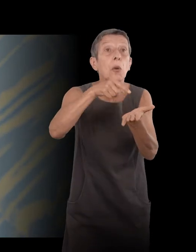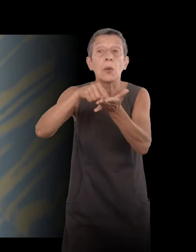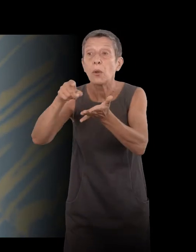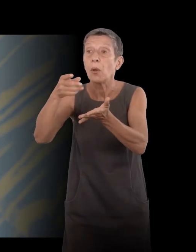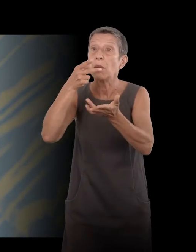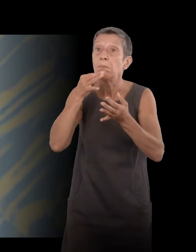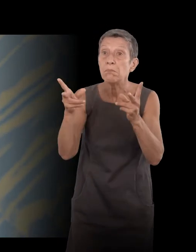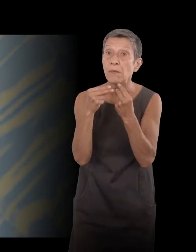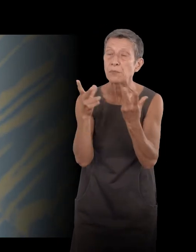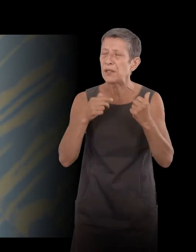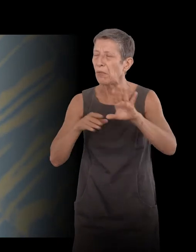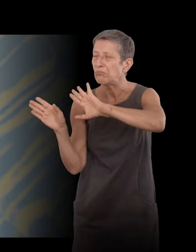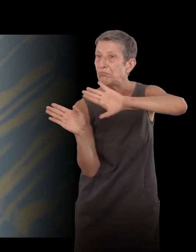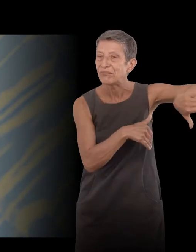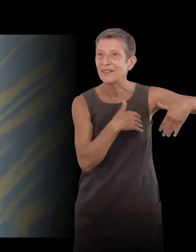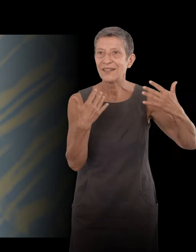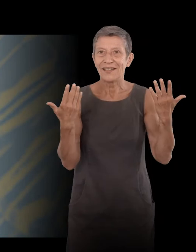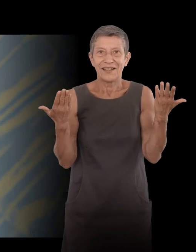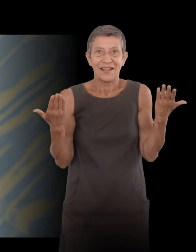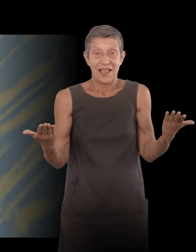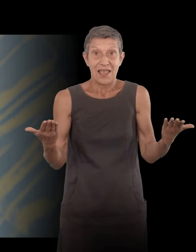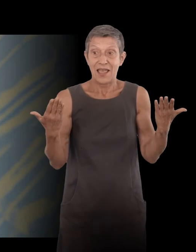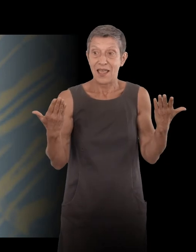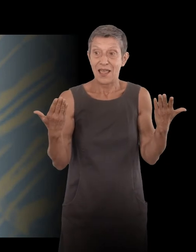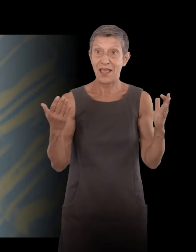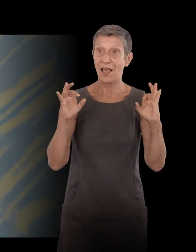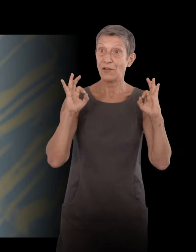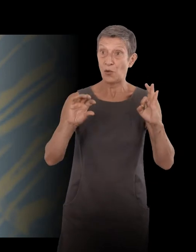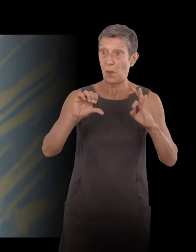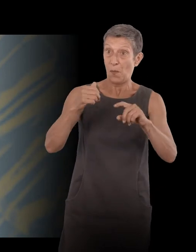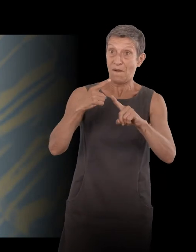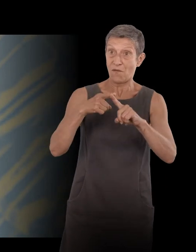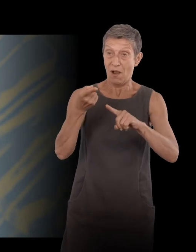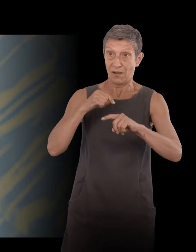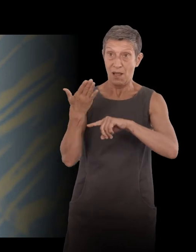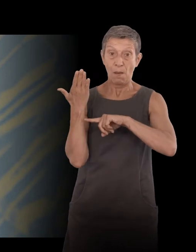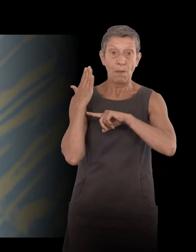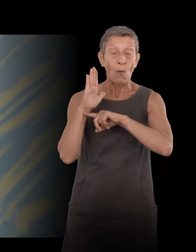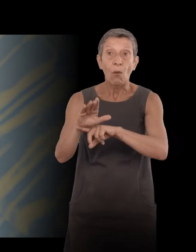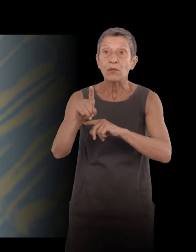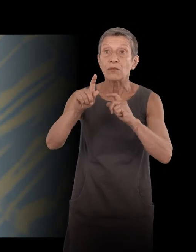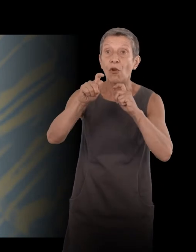Et comme on lui montrait pour la première fois des entretiens qu'elle ne connaissait pas, fait 25 ans ou 30 ans avant.